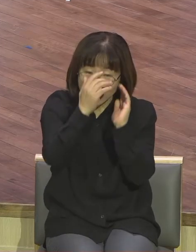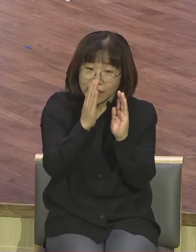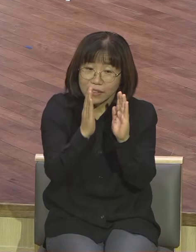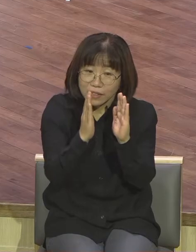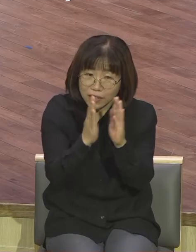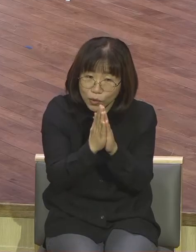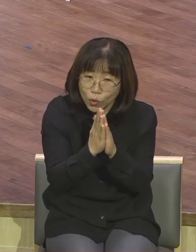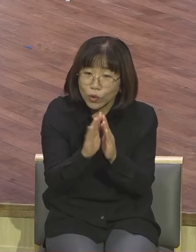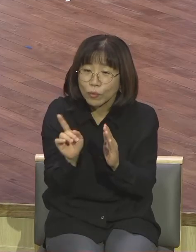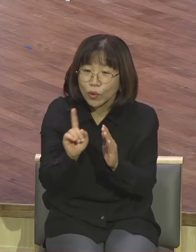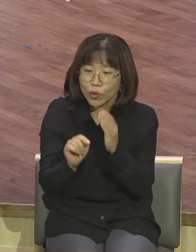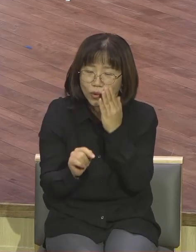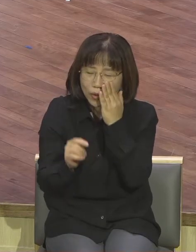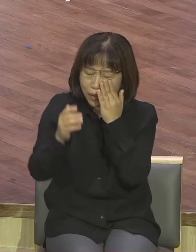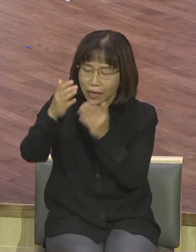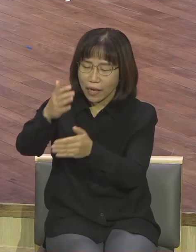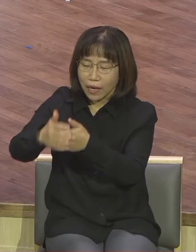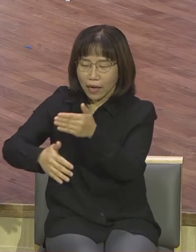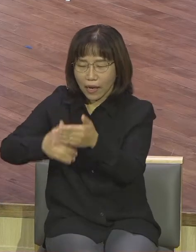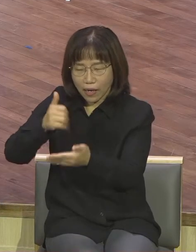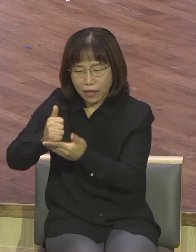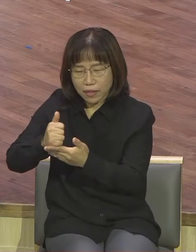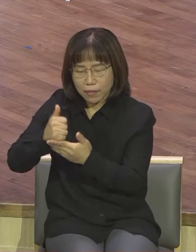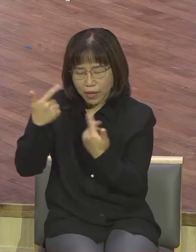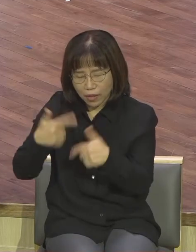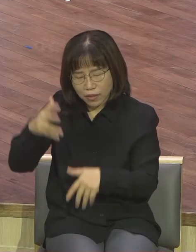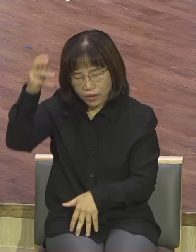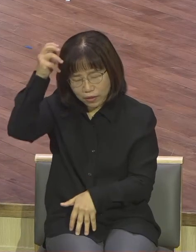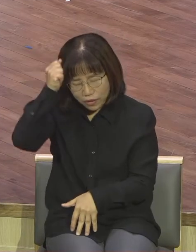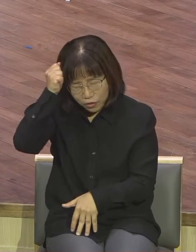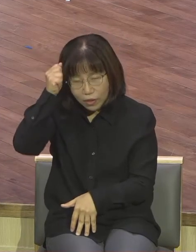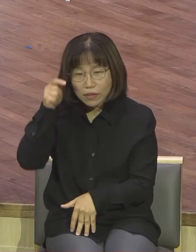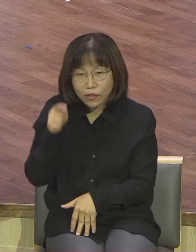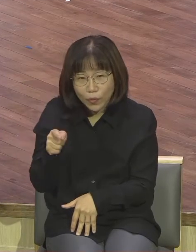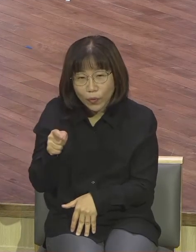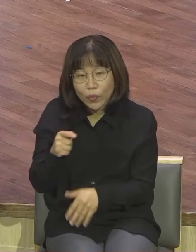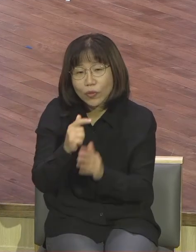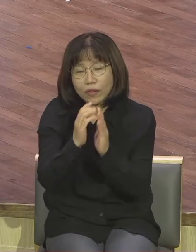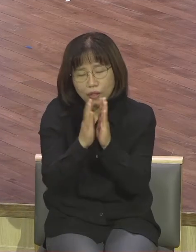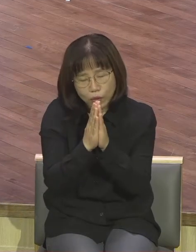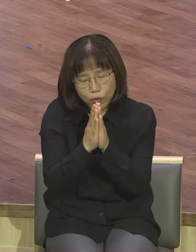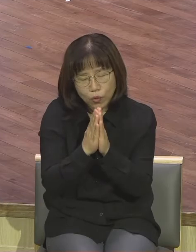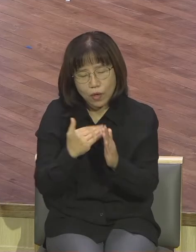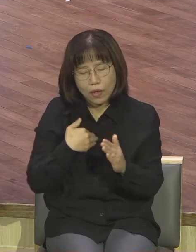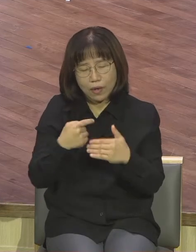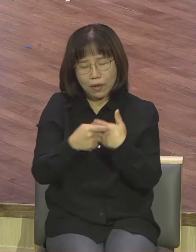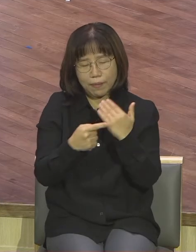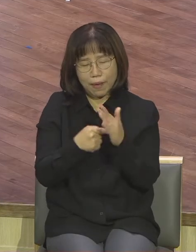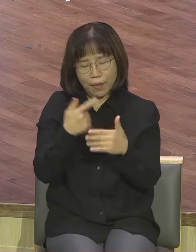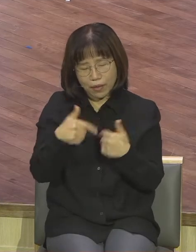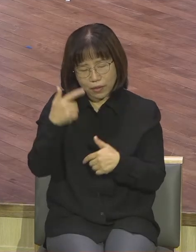하나님을 기억하는 것이다 하나님이 기억하는 것 주사 주사